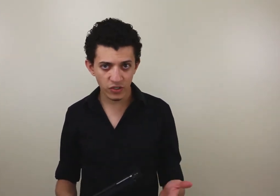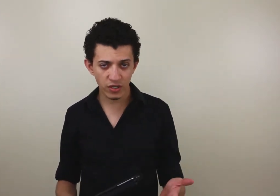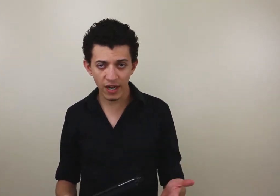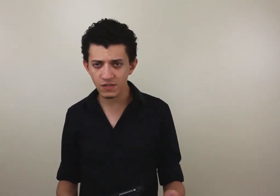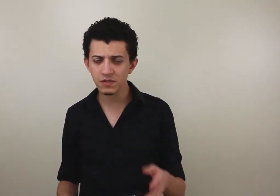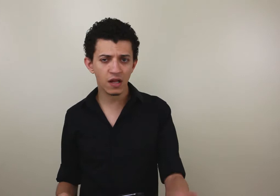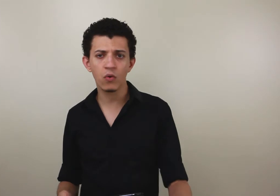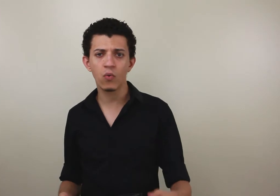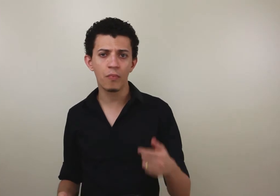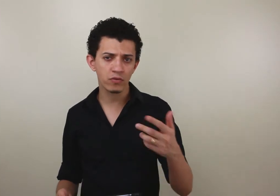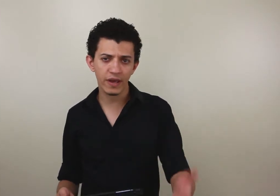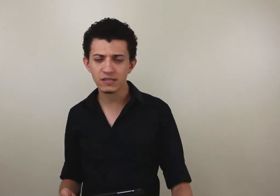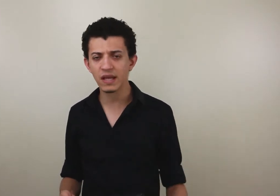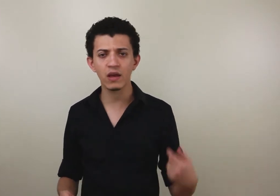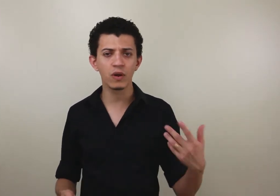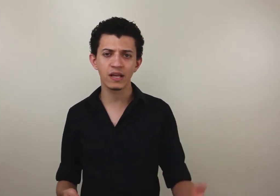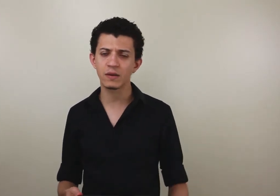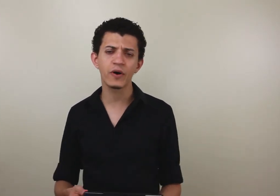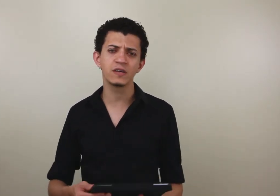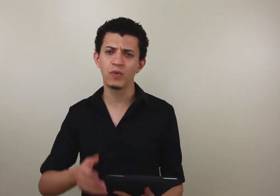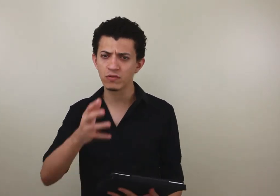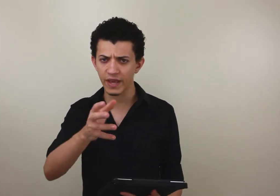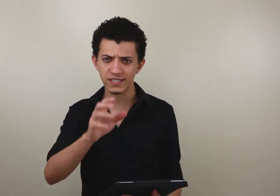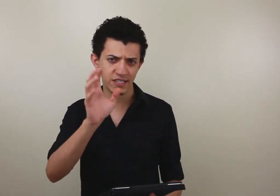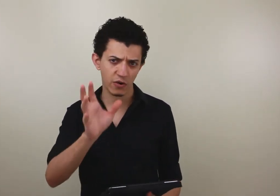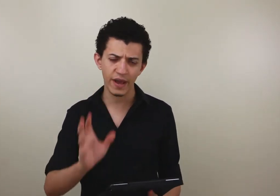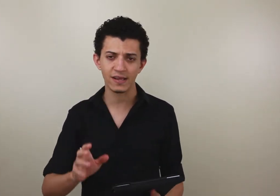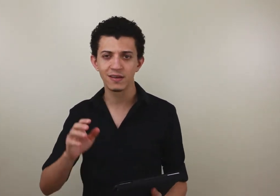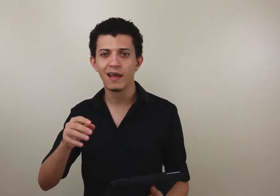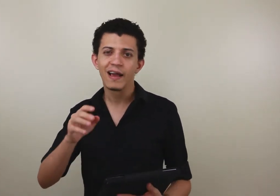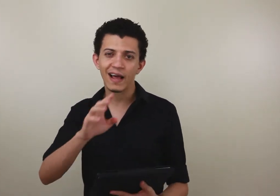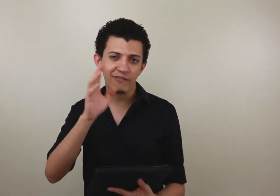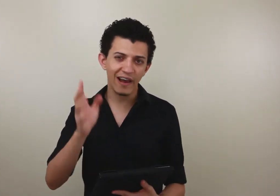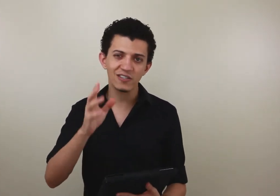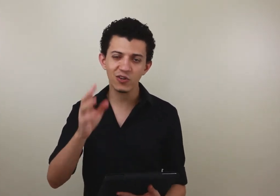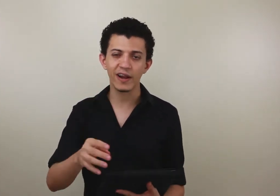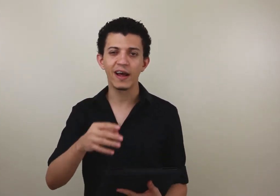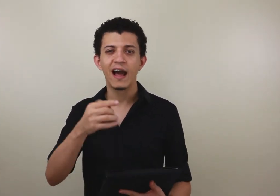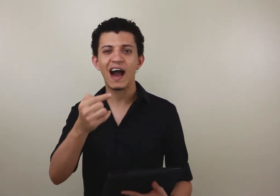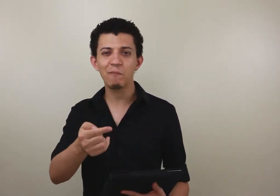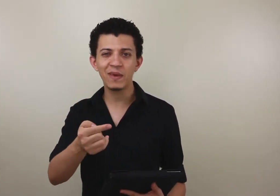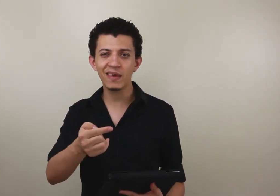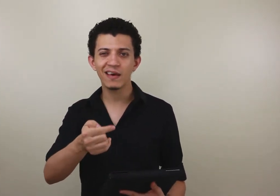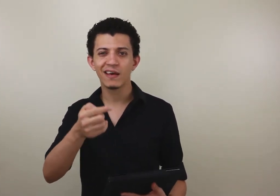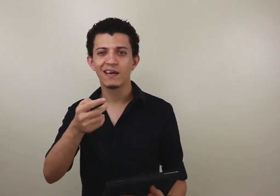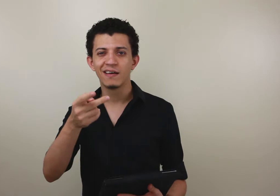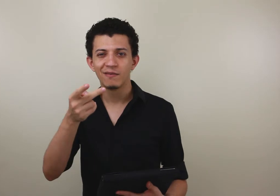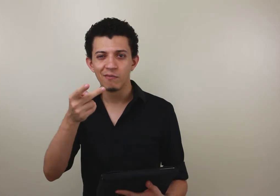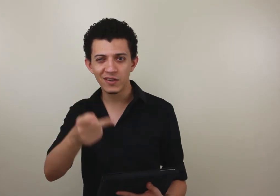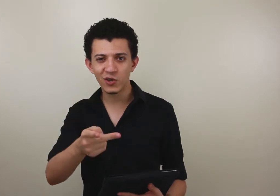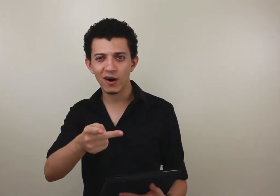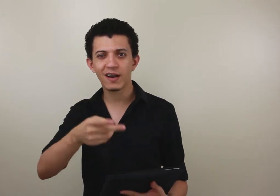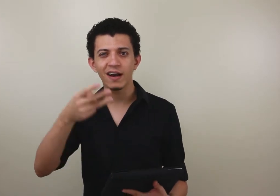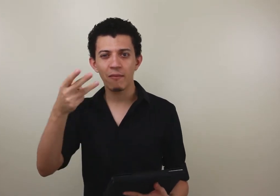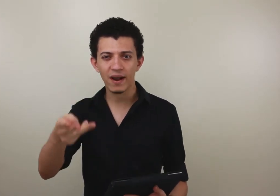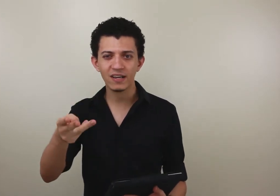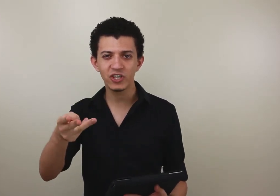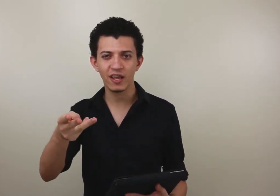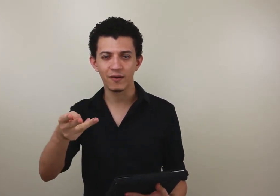regionalismos? Não, o português tem inglês, por exemplo, o português que já conhece. Aquela velha história, aipim, mandioca e macaxeira.